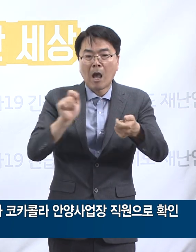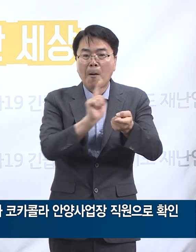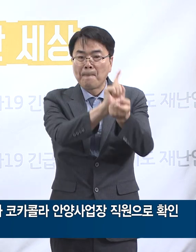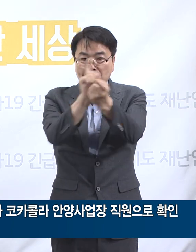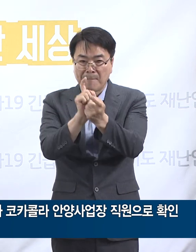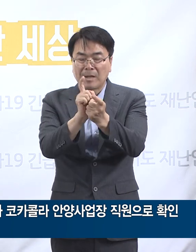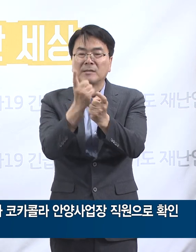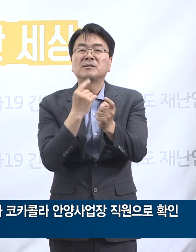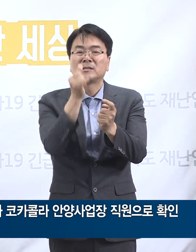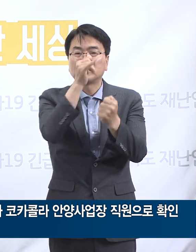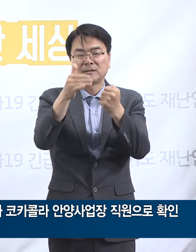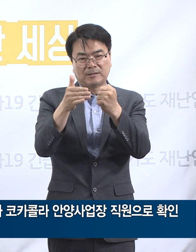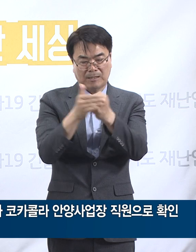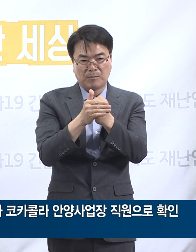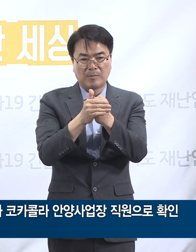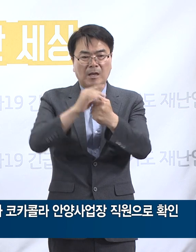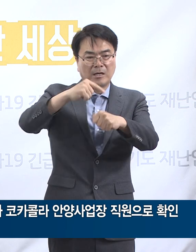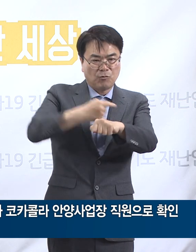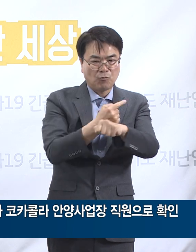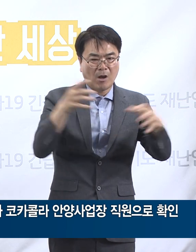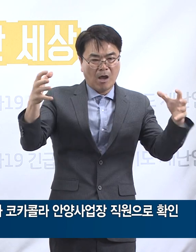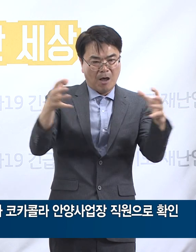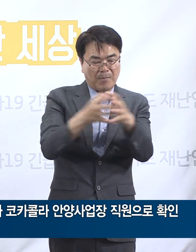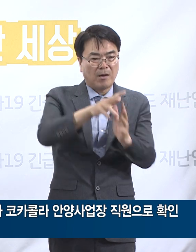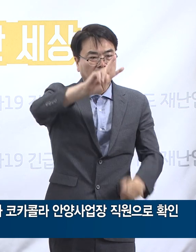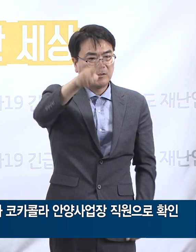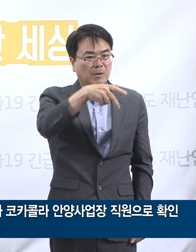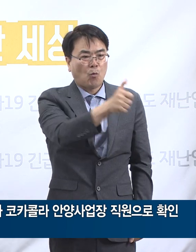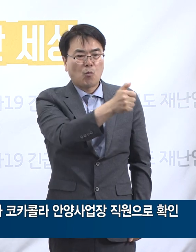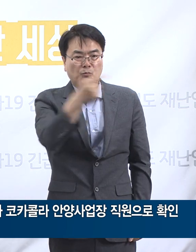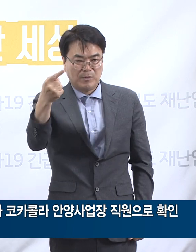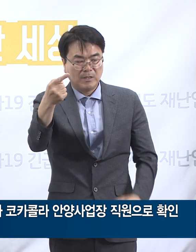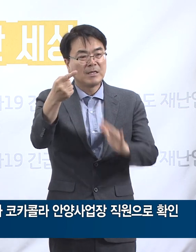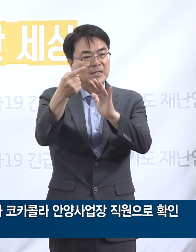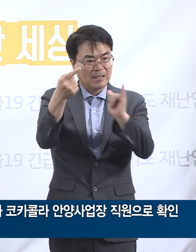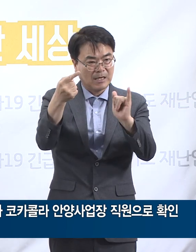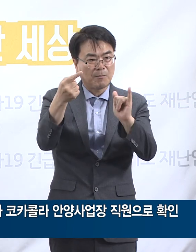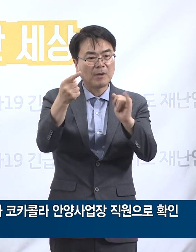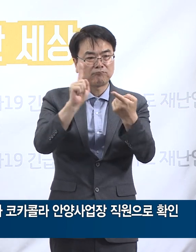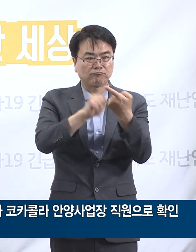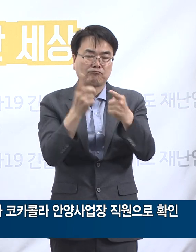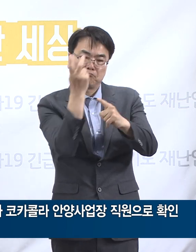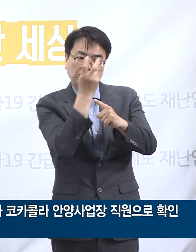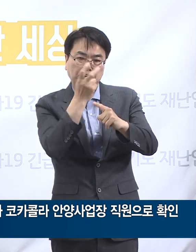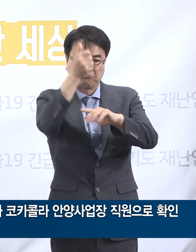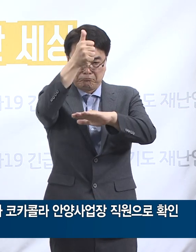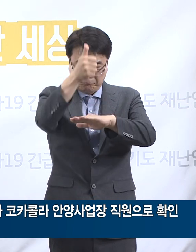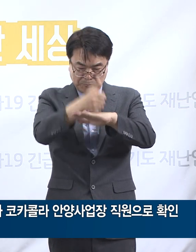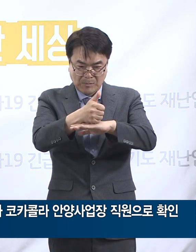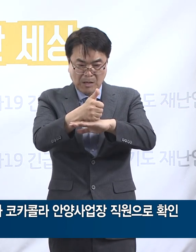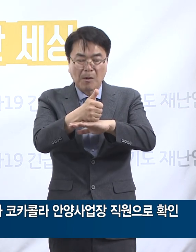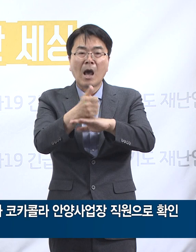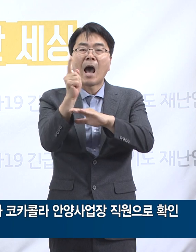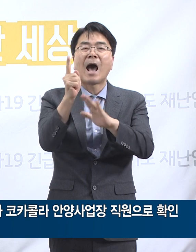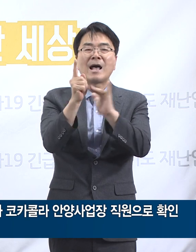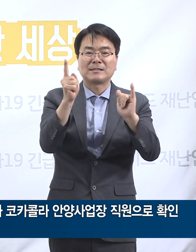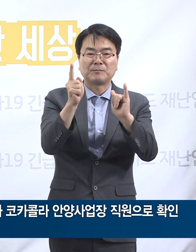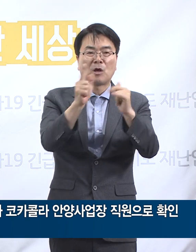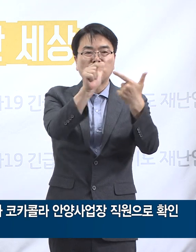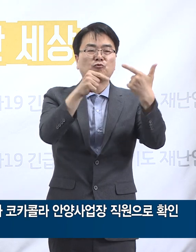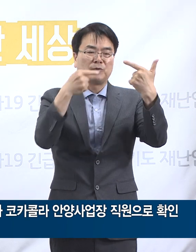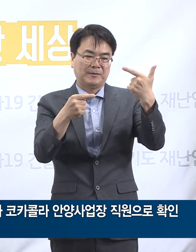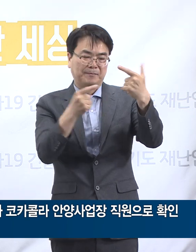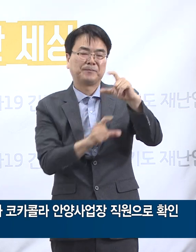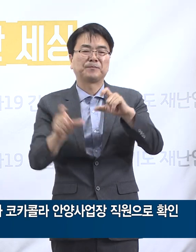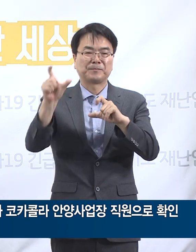물류센터에서 접촉한 직원 등 251명에 대한 검사를 실시 해당 물류센터 직원 1명이 6월 2일 추가